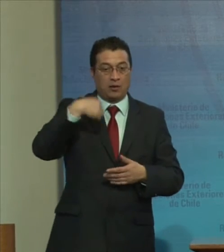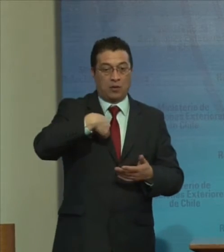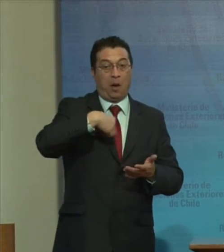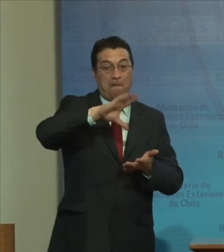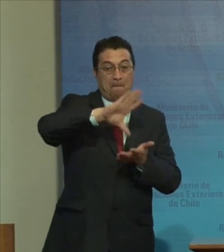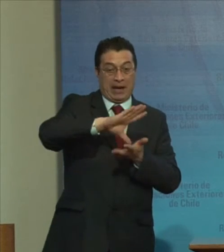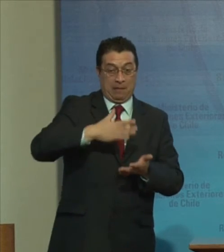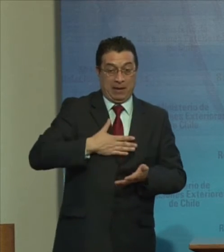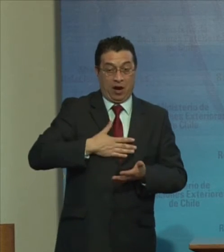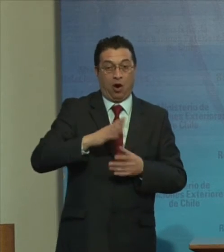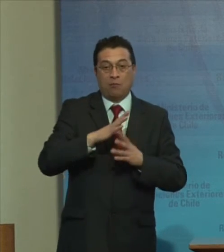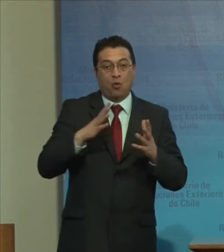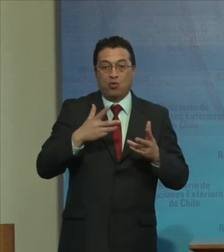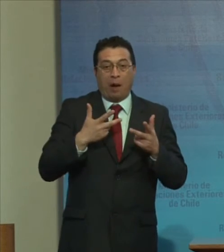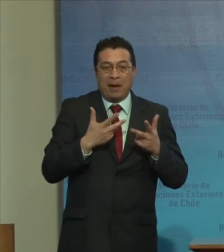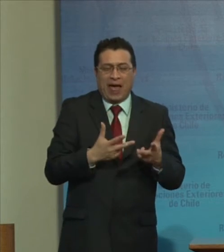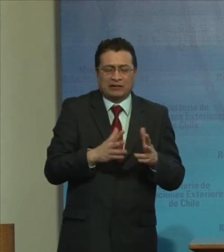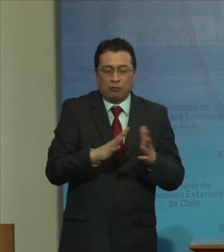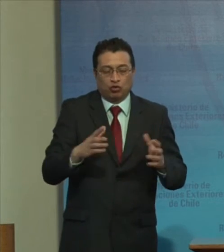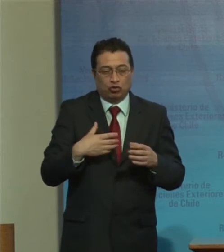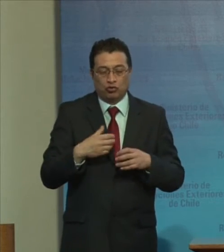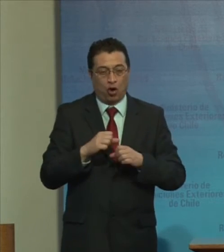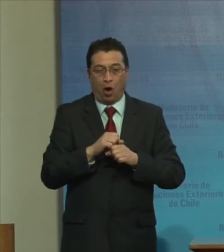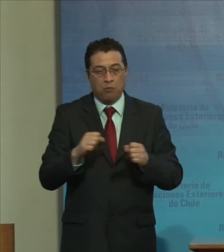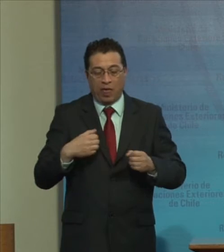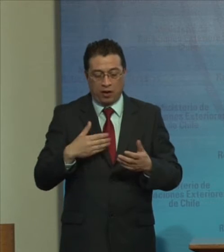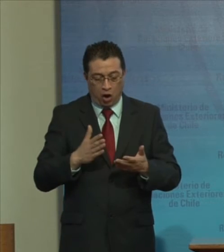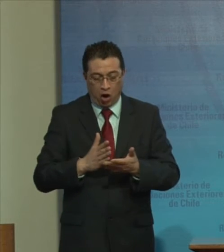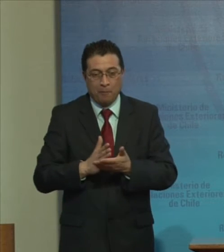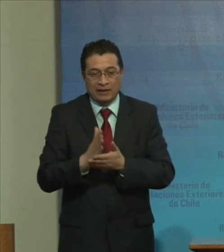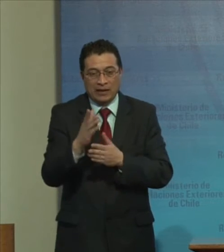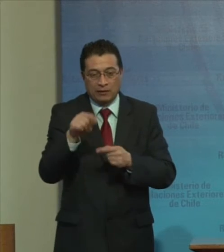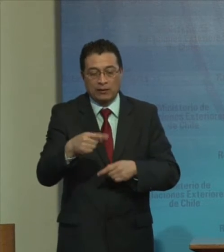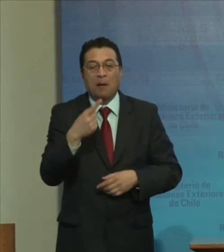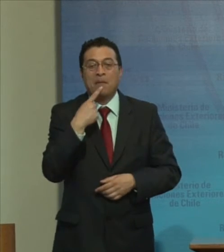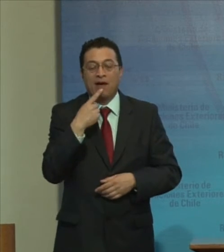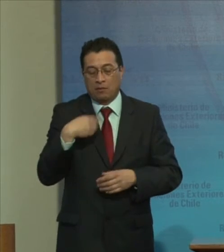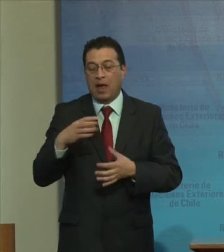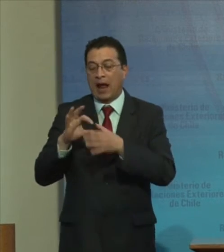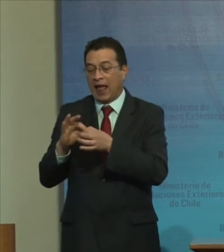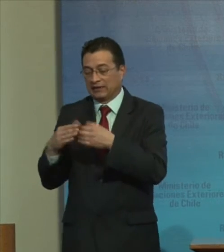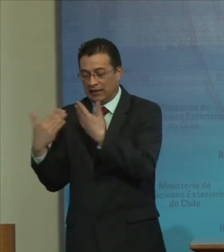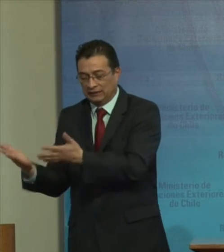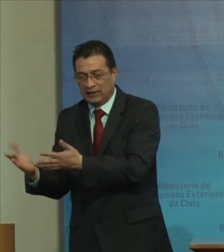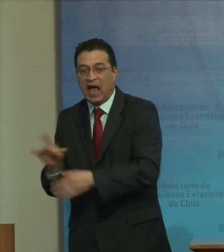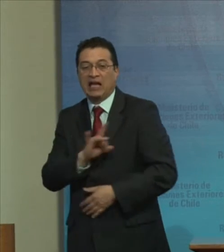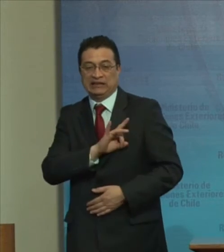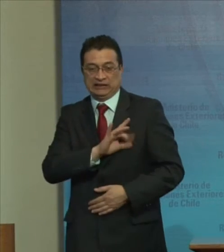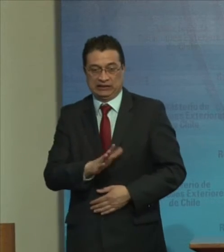Y yo no podía comenzar Esta palabra Sin agradecerle a Chile